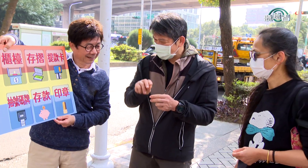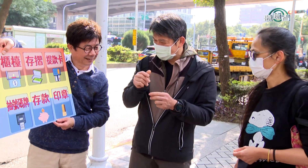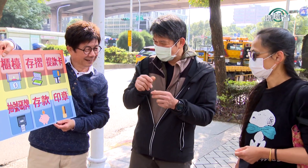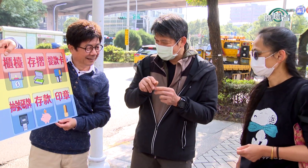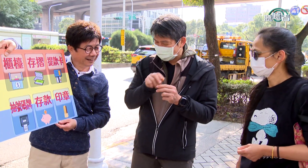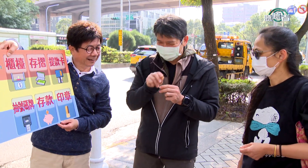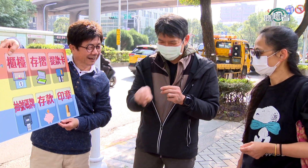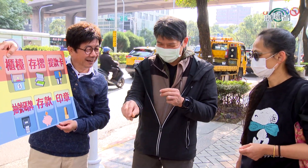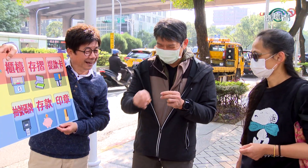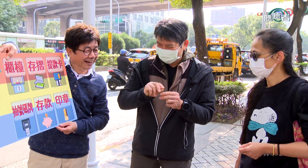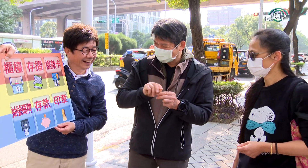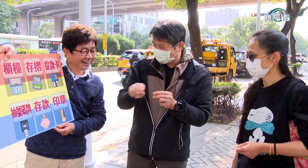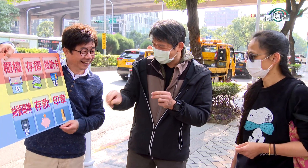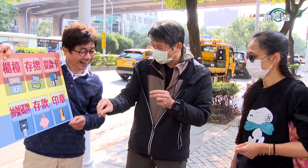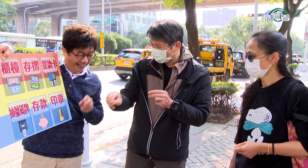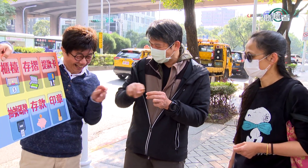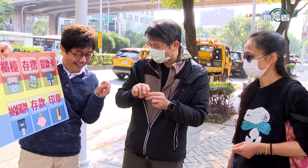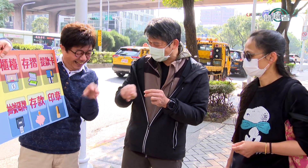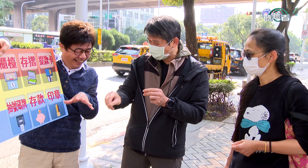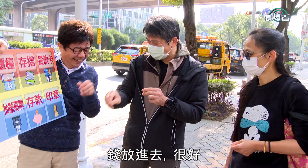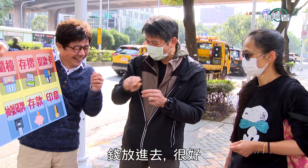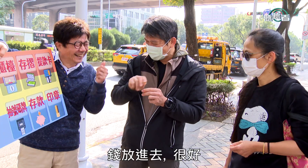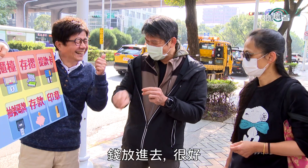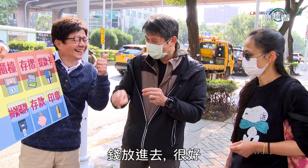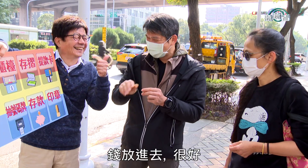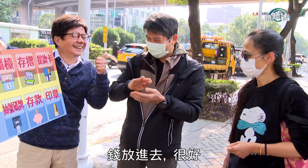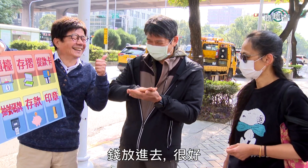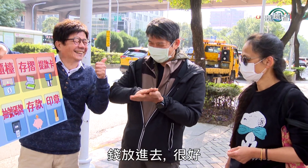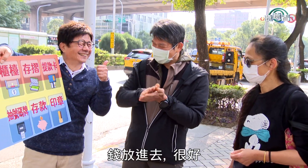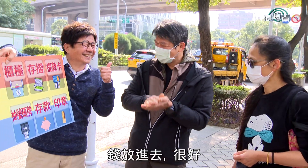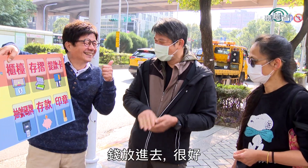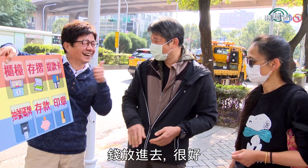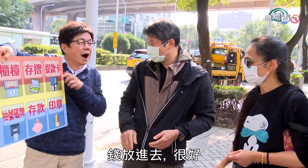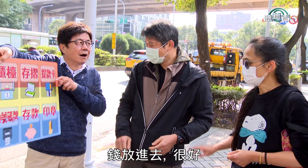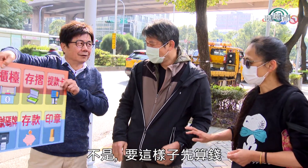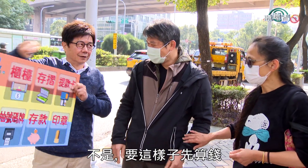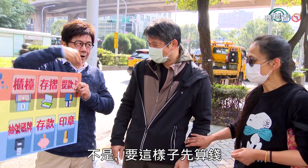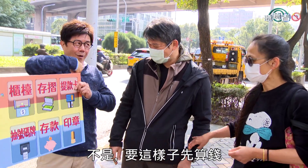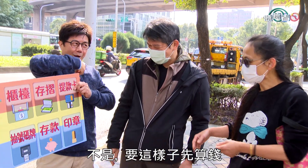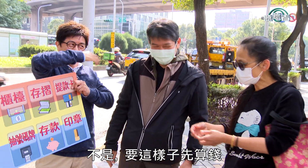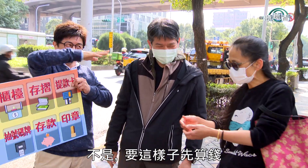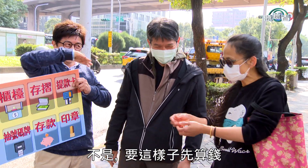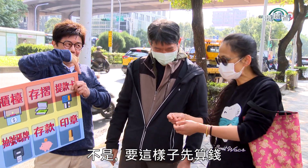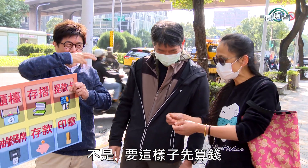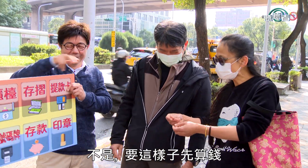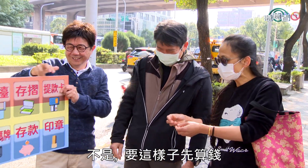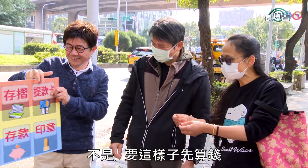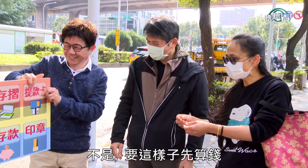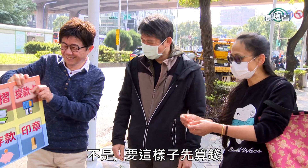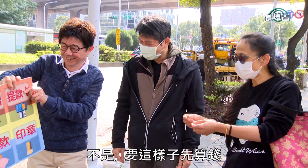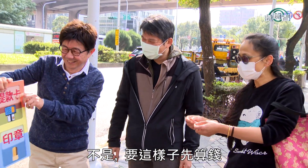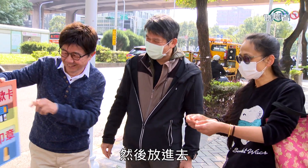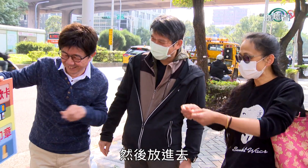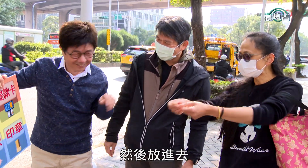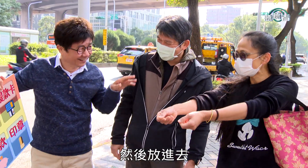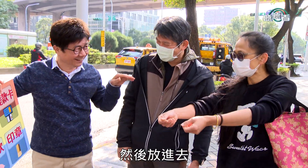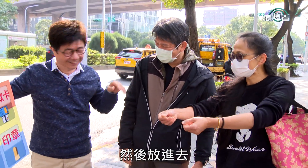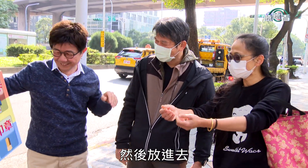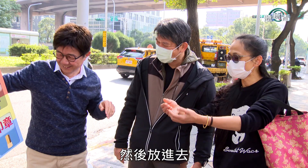谢谢哎 钱放进去很好是我来试换一次啊你看啊然后放进去